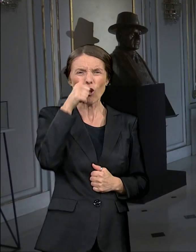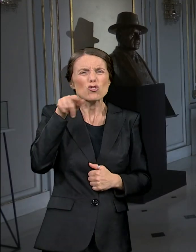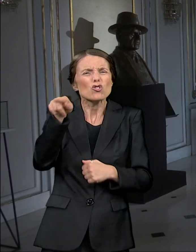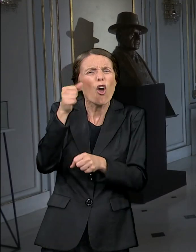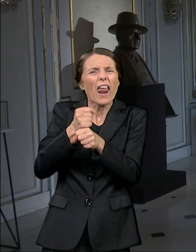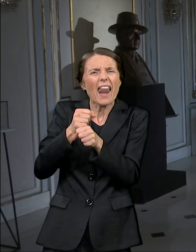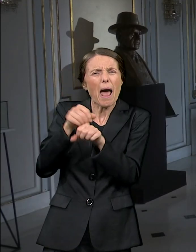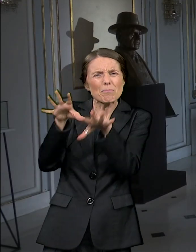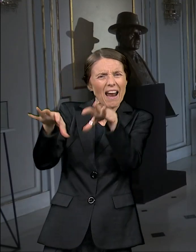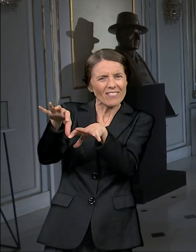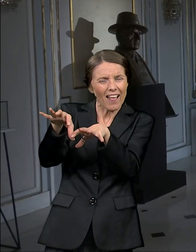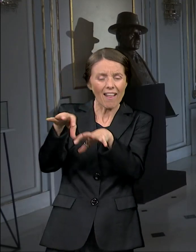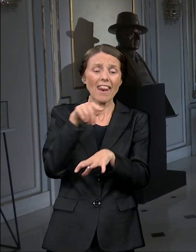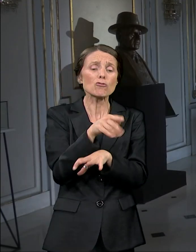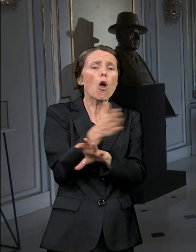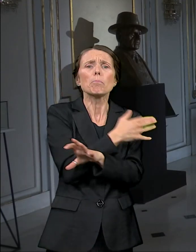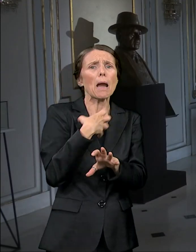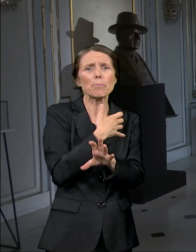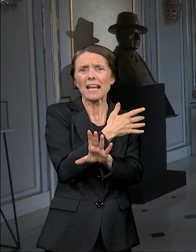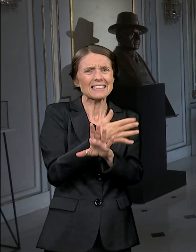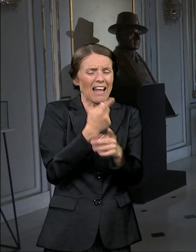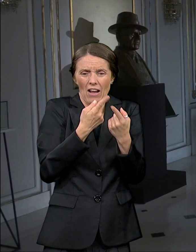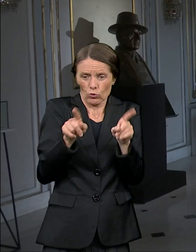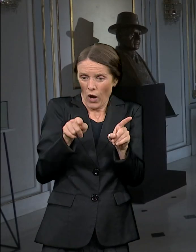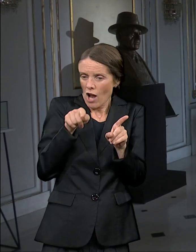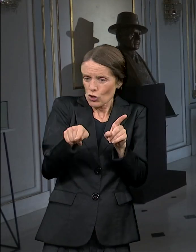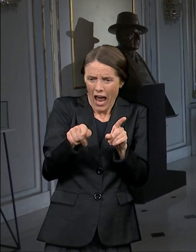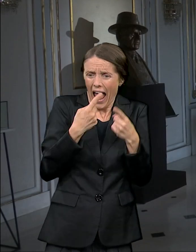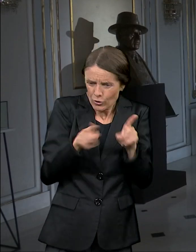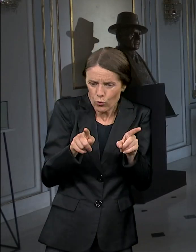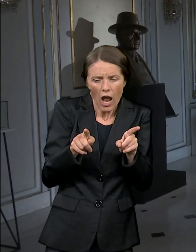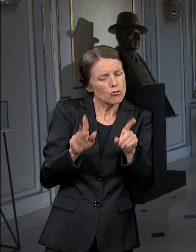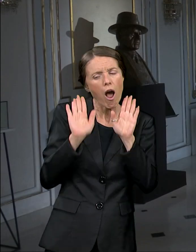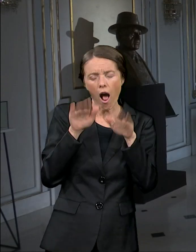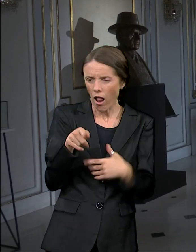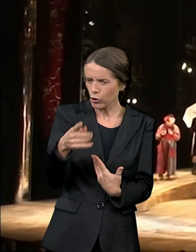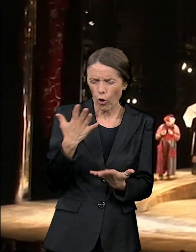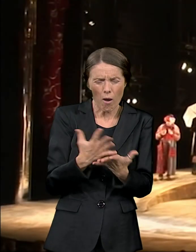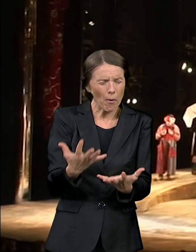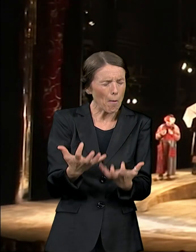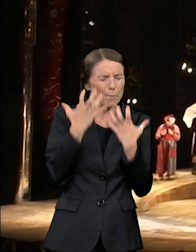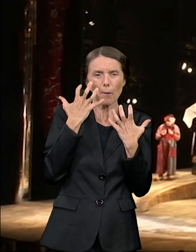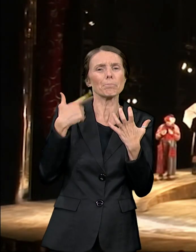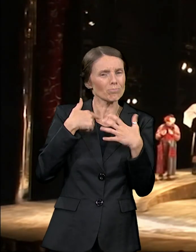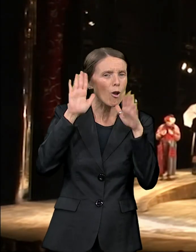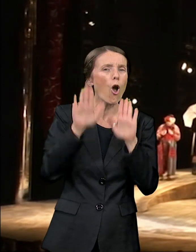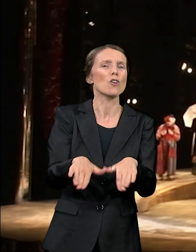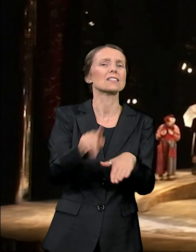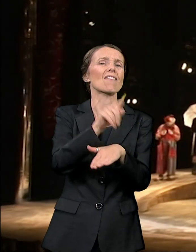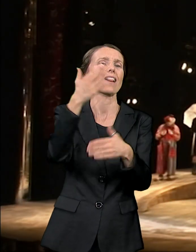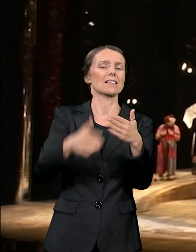samo po sebi, jedanestetski doživlje da je to ostalo i to je naravno izazivalo frenetičane